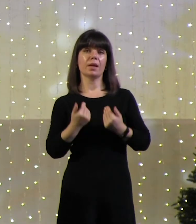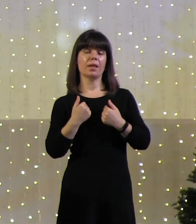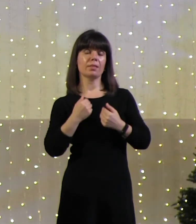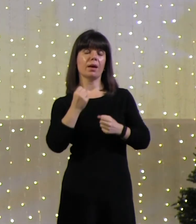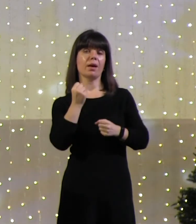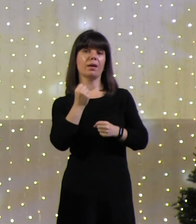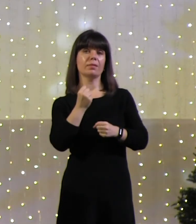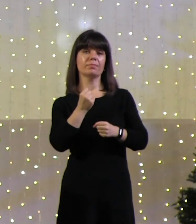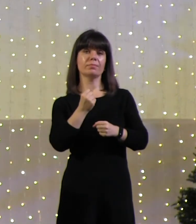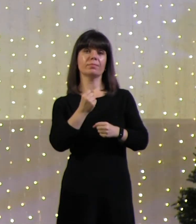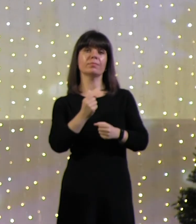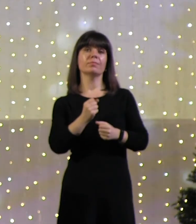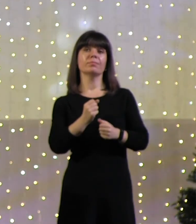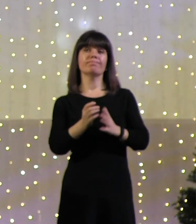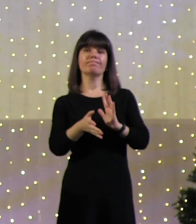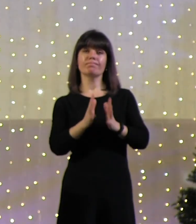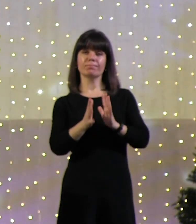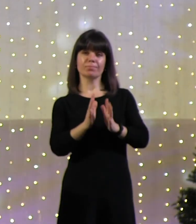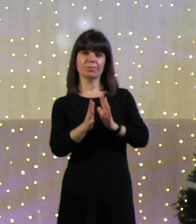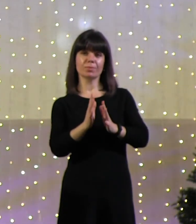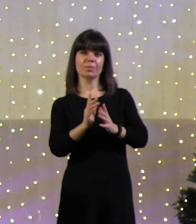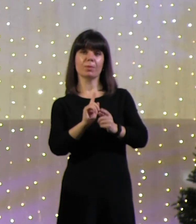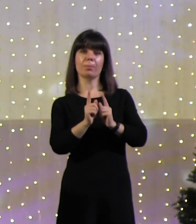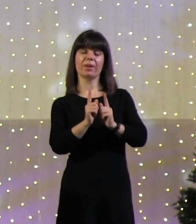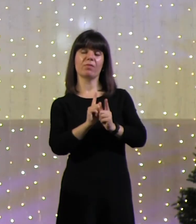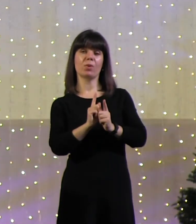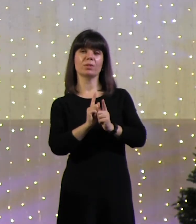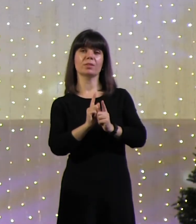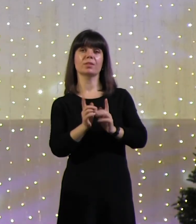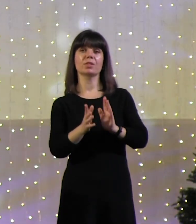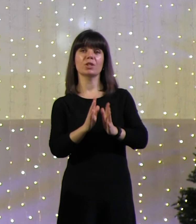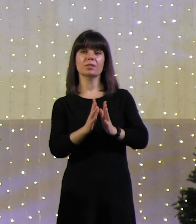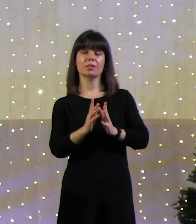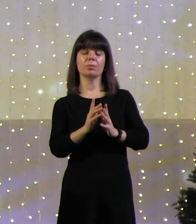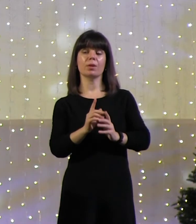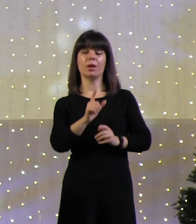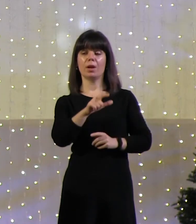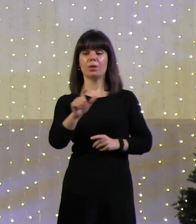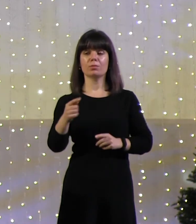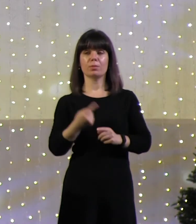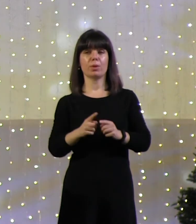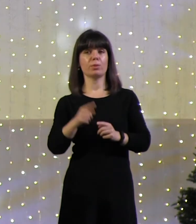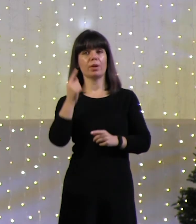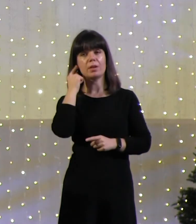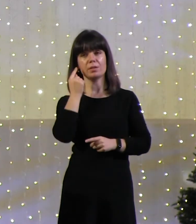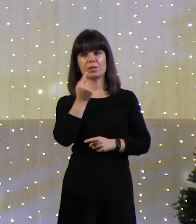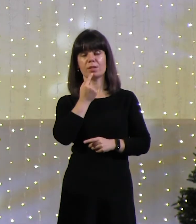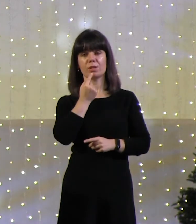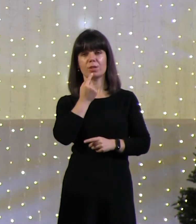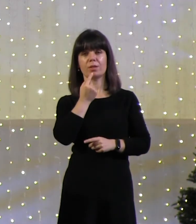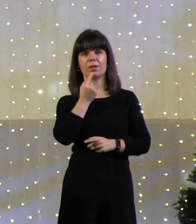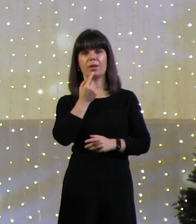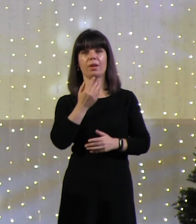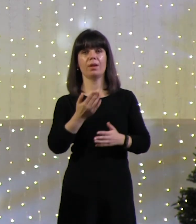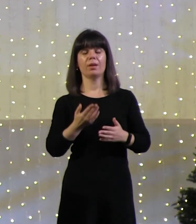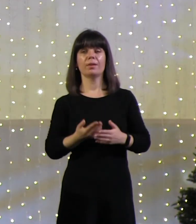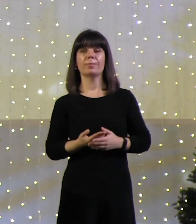делает понятным непонятное для тех, кто не слышит. если бы не Ира,